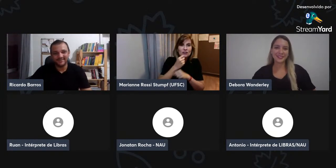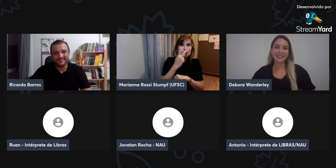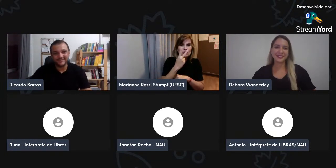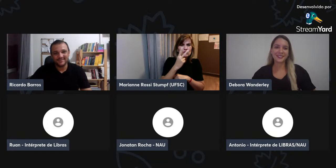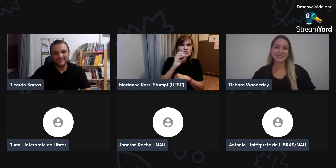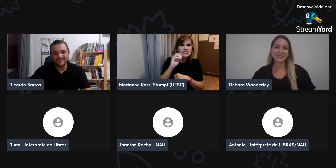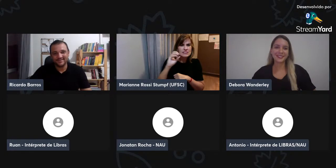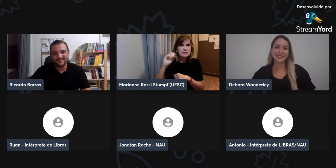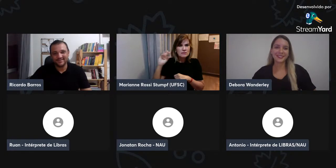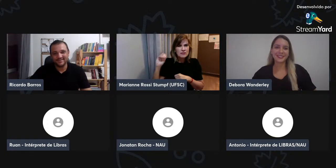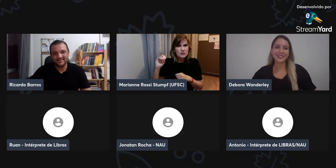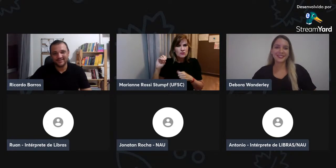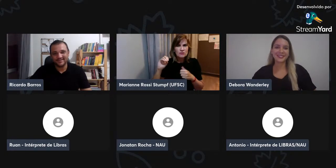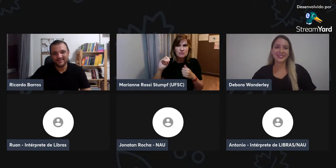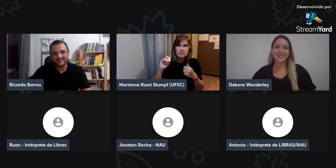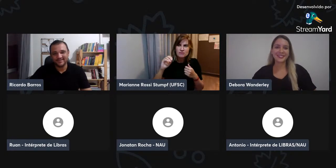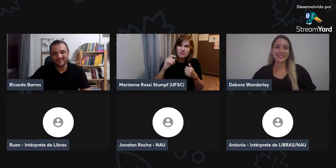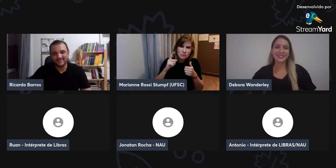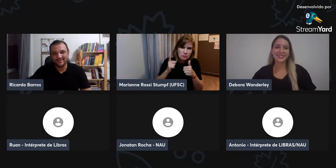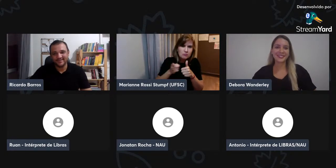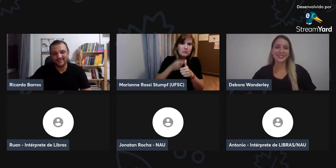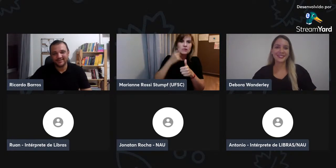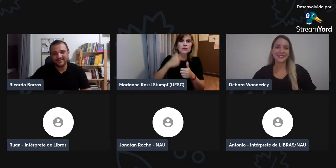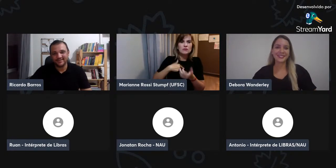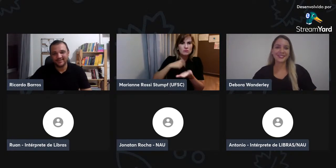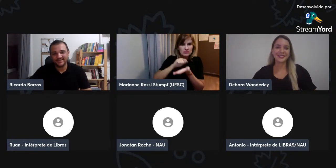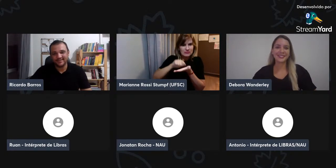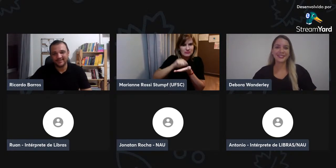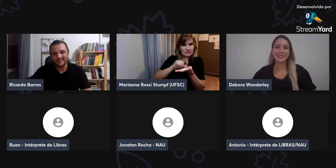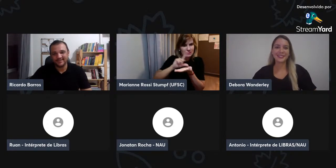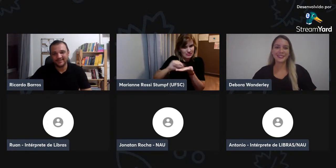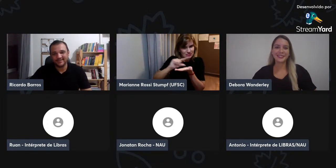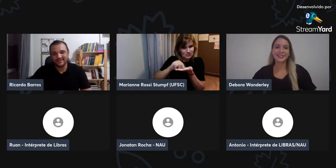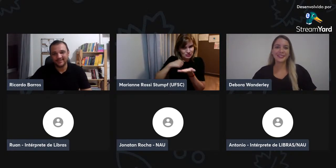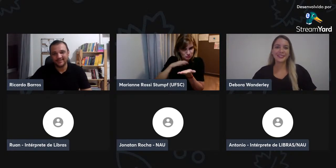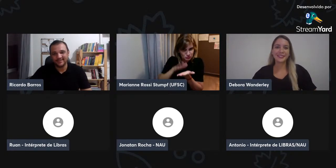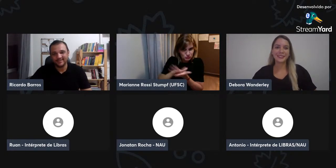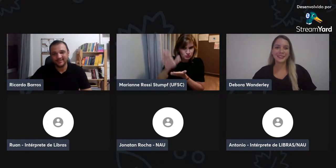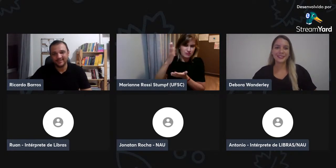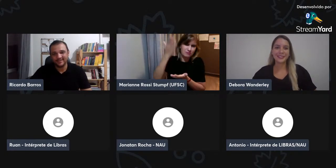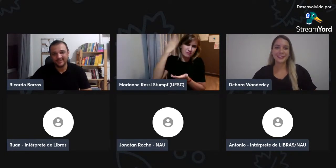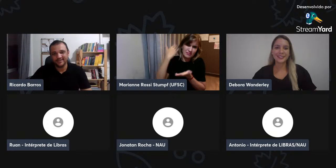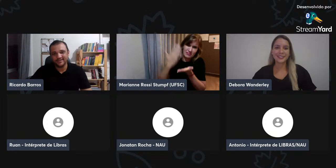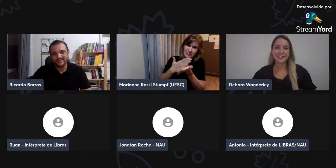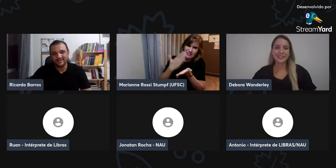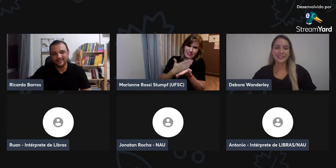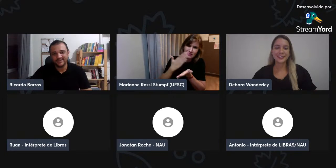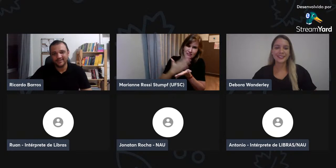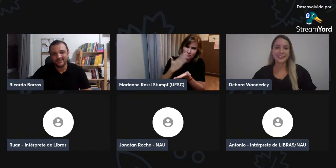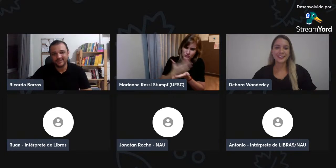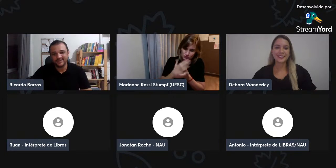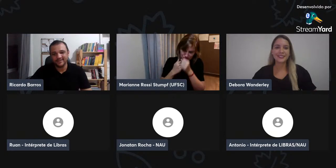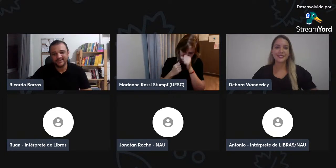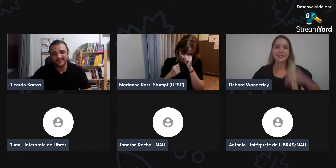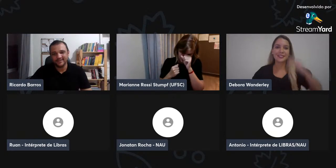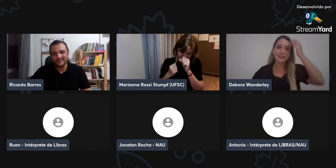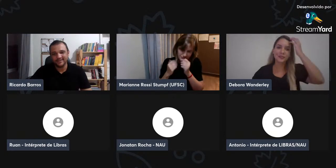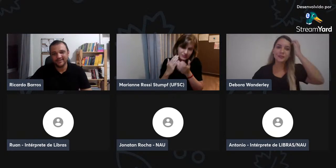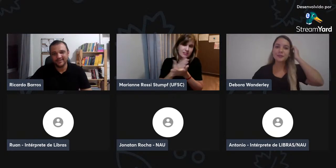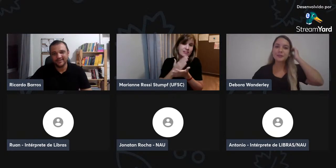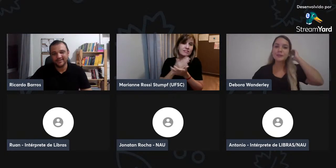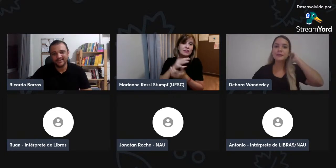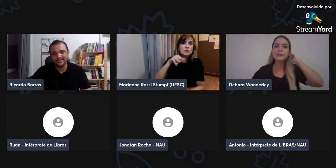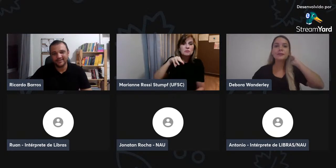Então, né, então, dos anos para cá, né, de 2000, para cá, que começou a surgir artigos, né,